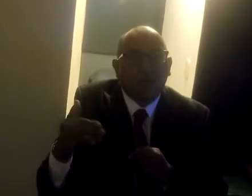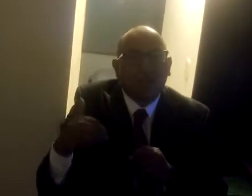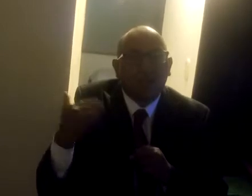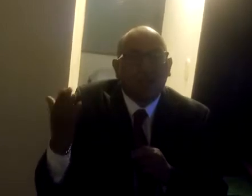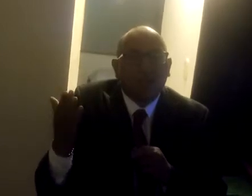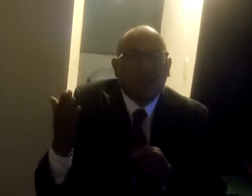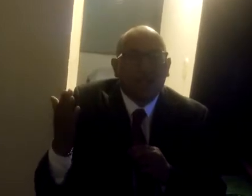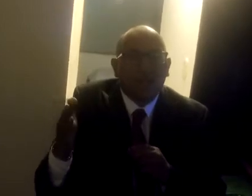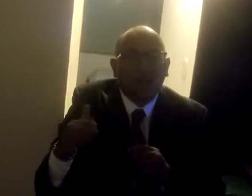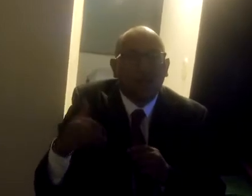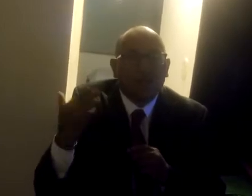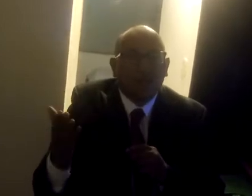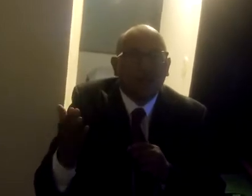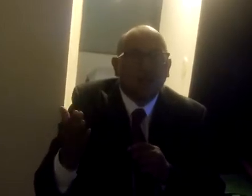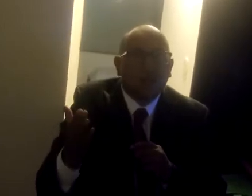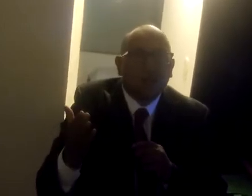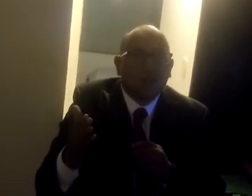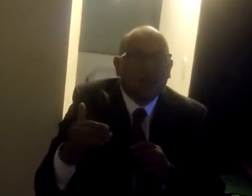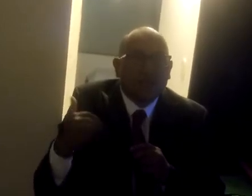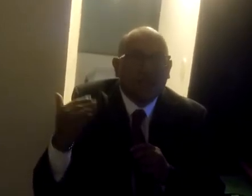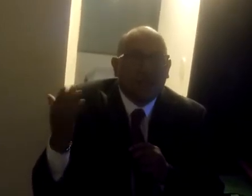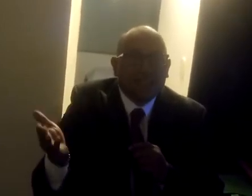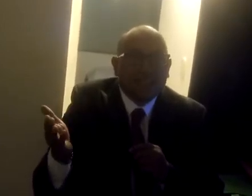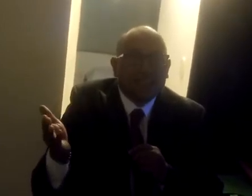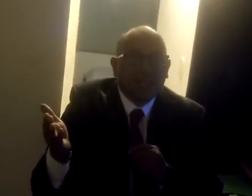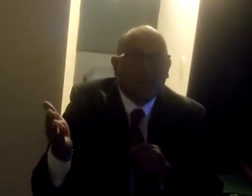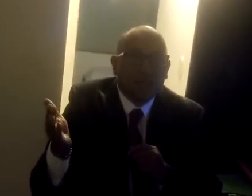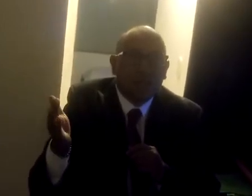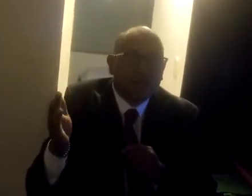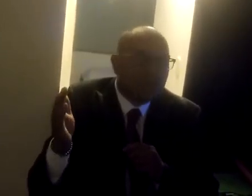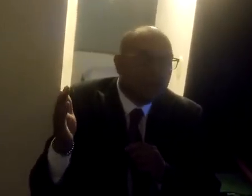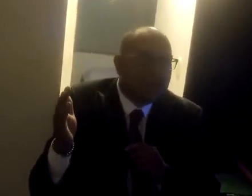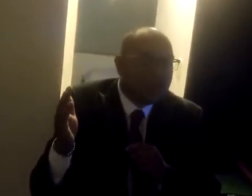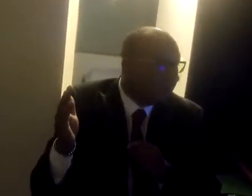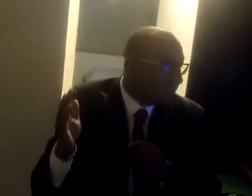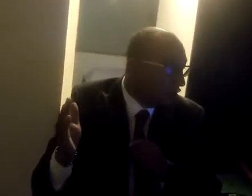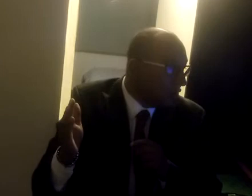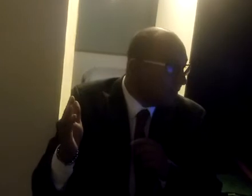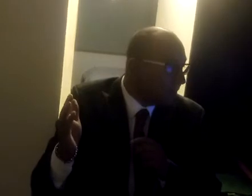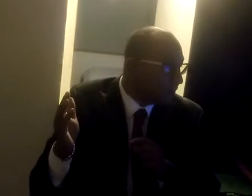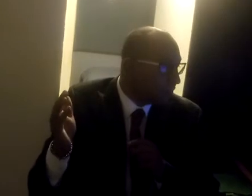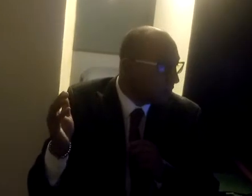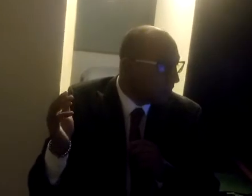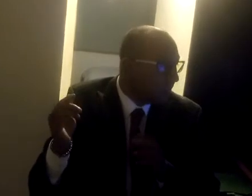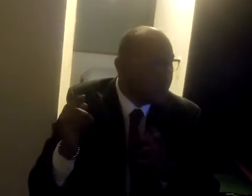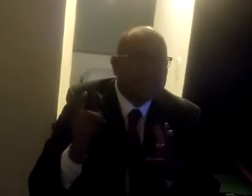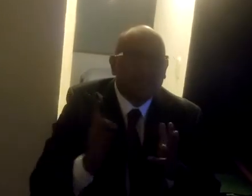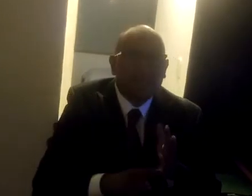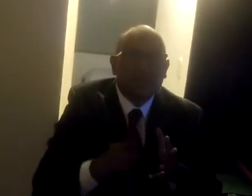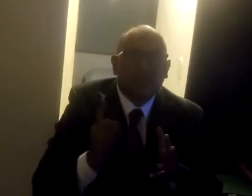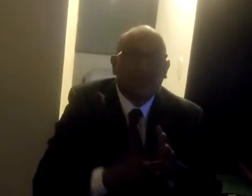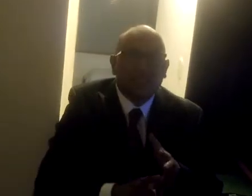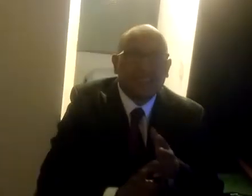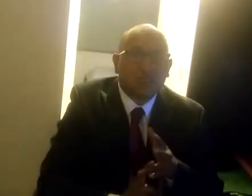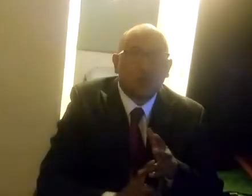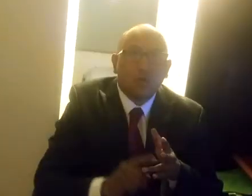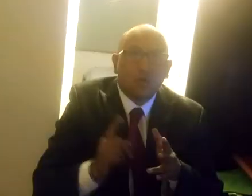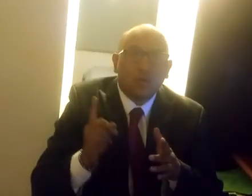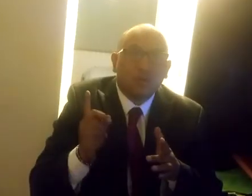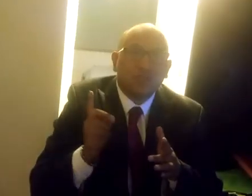como tal a los movimientos nacionalistas, los cuales promueven la división, discriminación y el rechazo, como lo que